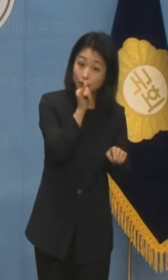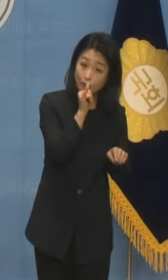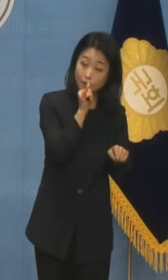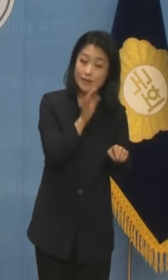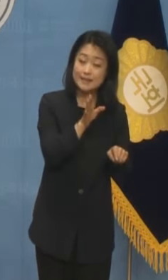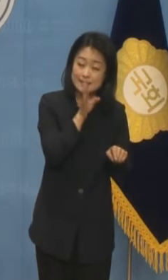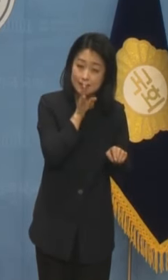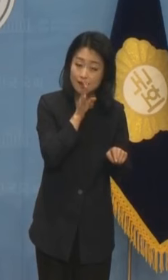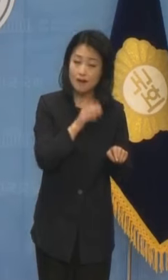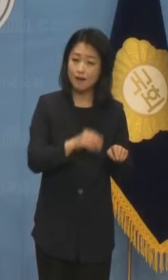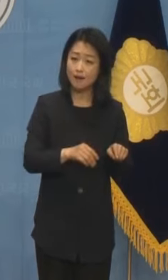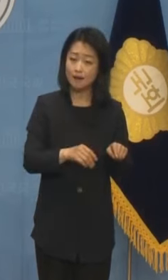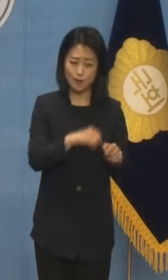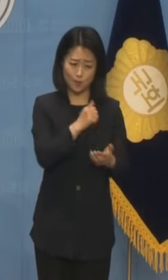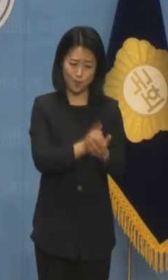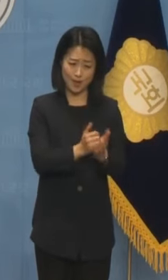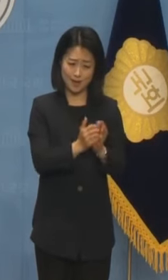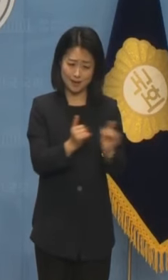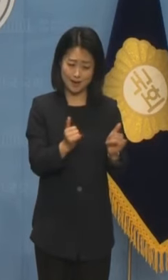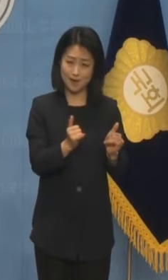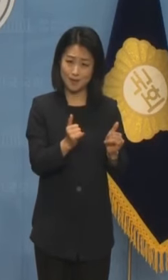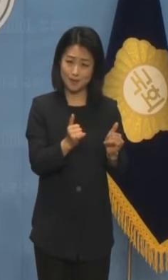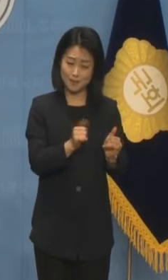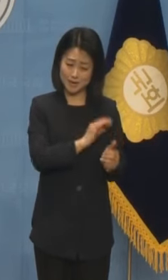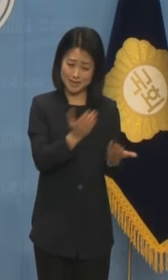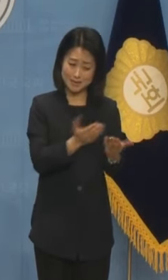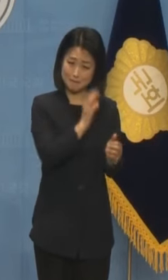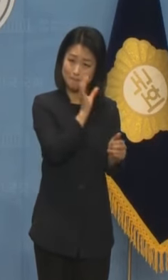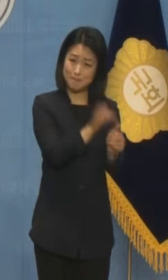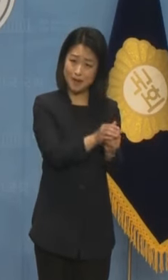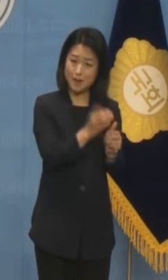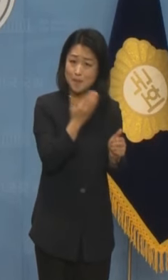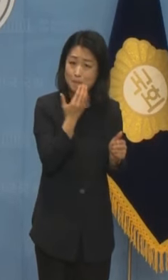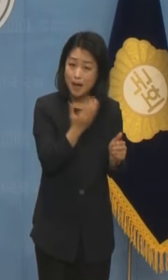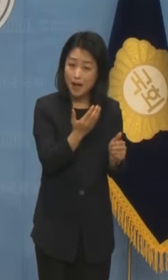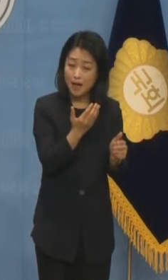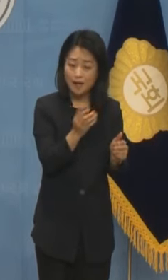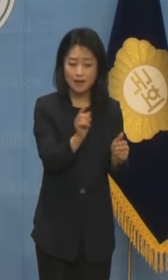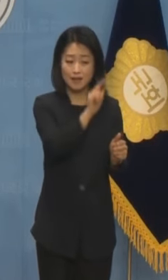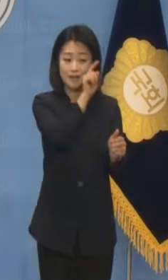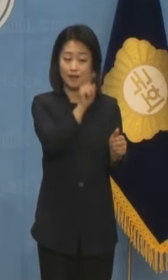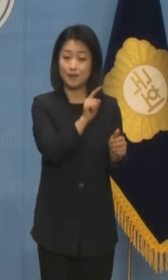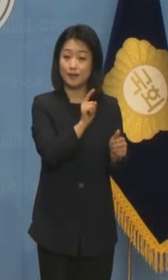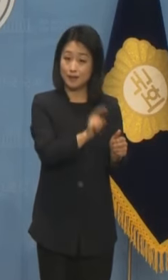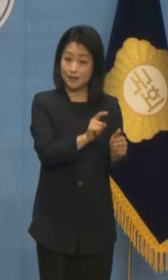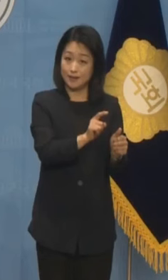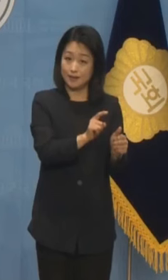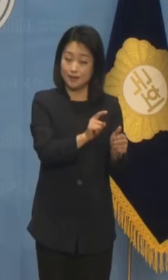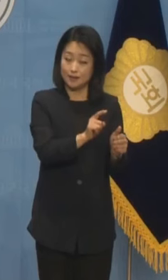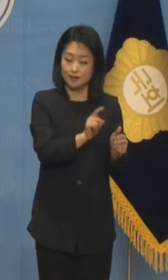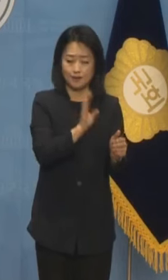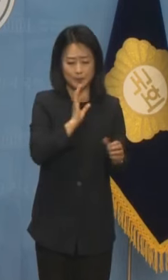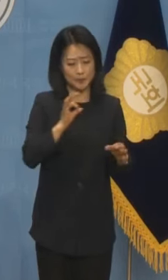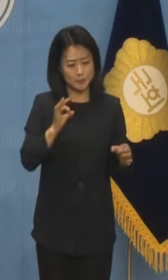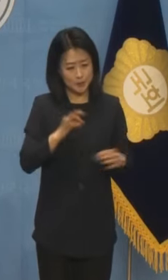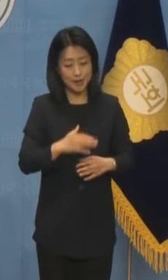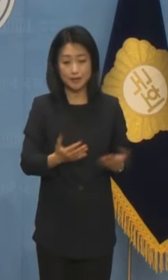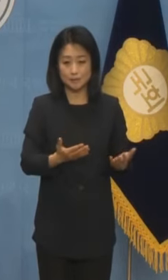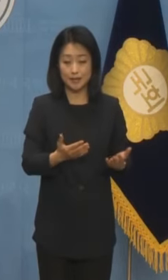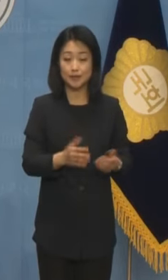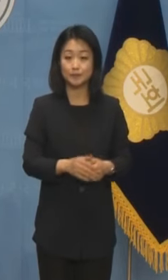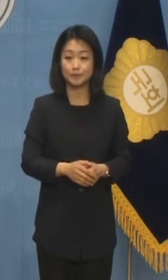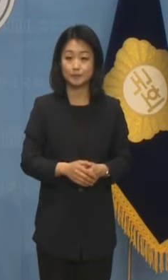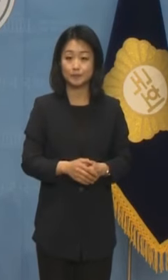이런 범죄 전력을 가진 인사에게 중요한 역할을 맡길 수 있는지 놀랍습니다. 윤